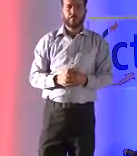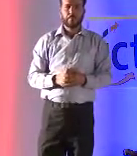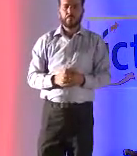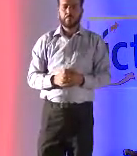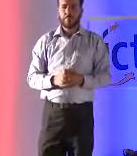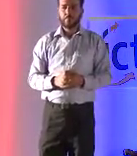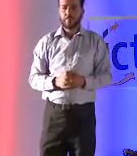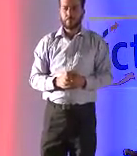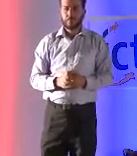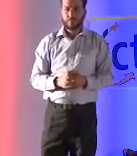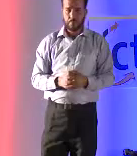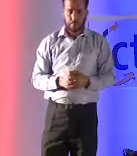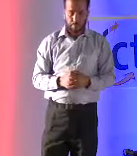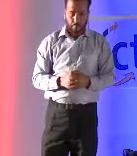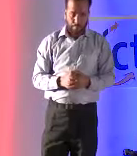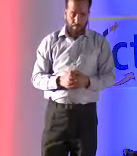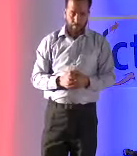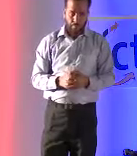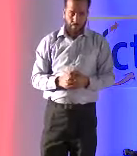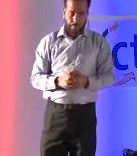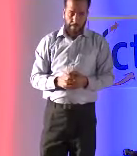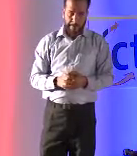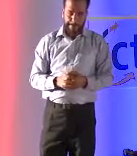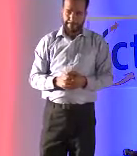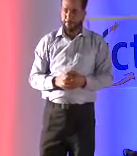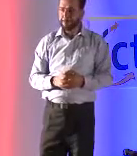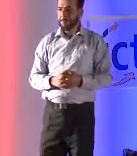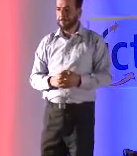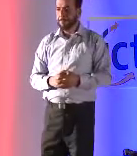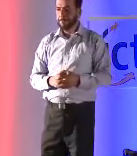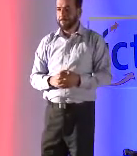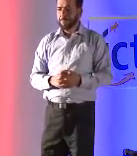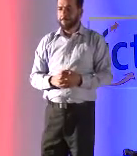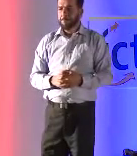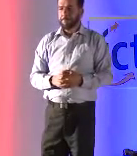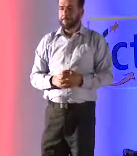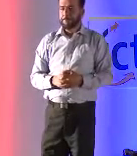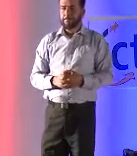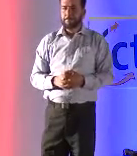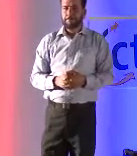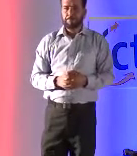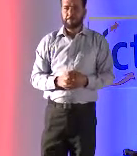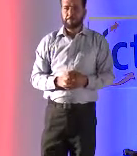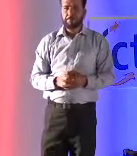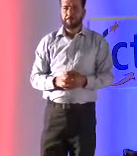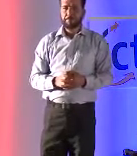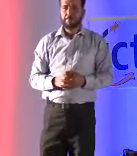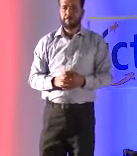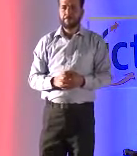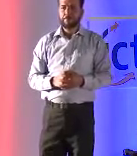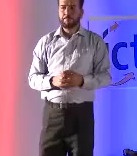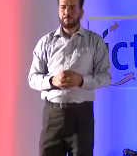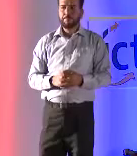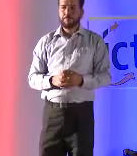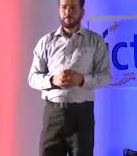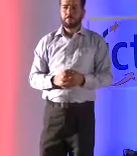بأسفلها لكن يمكنك أن ترى كيف